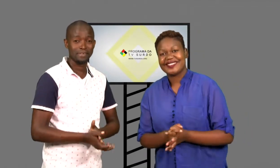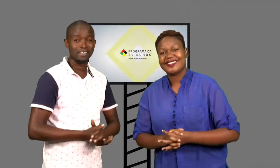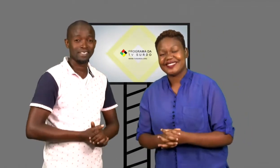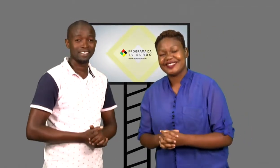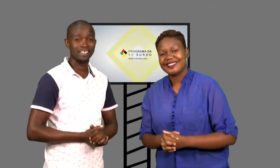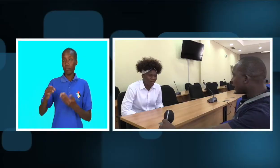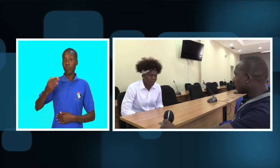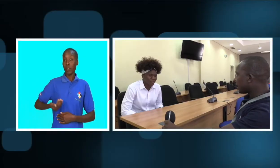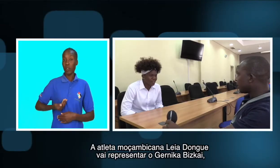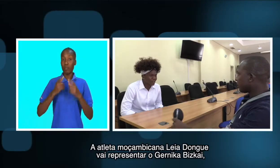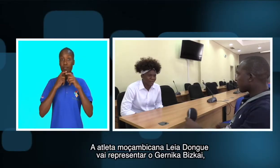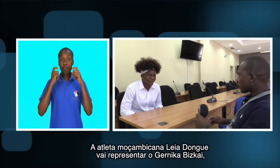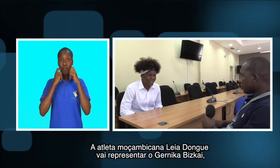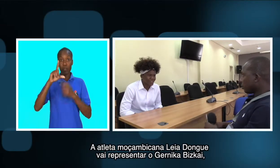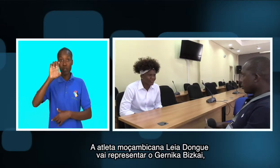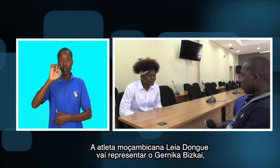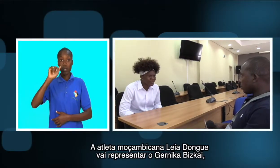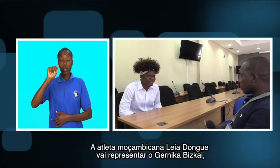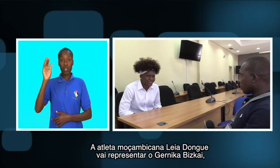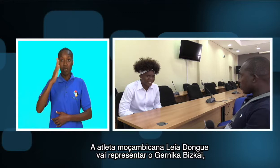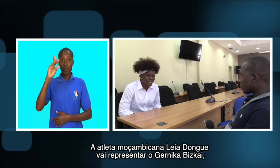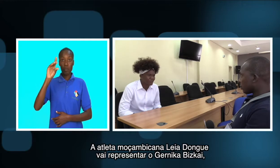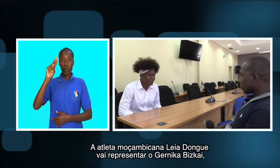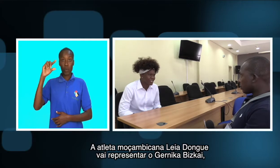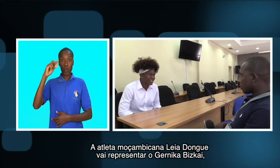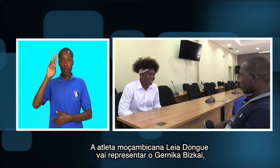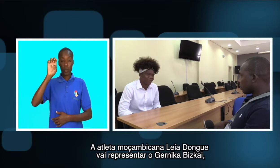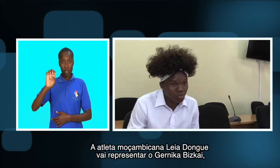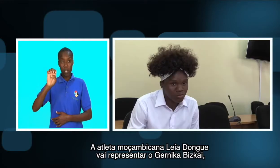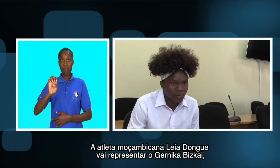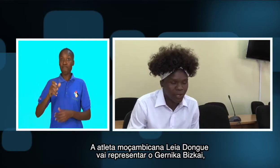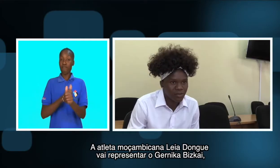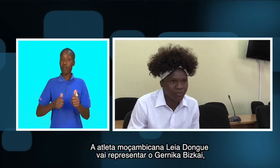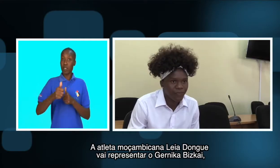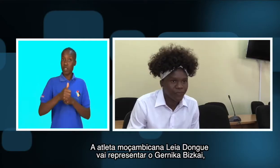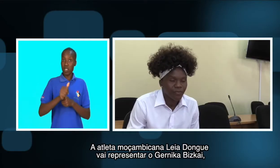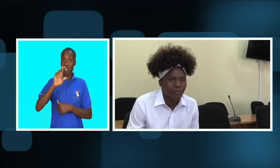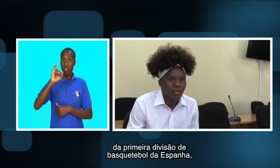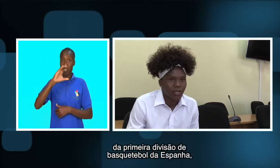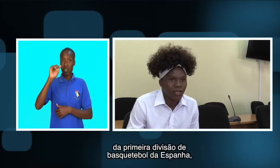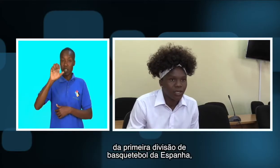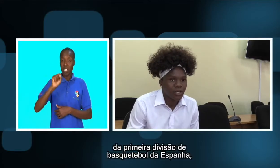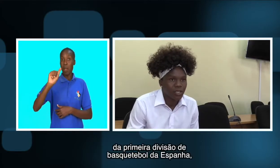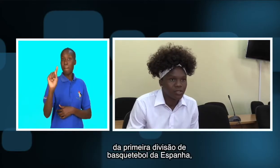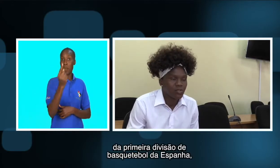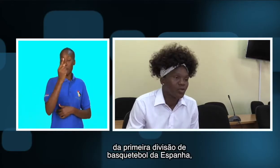A atleta moçambicana Lea Donk vai representar o Jernica Biscaya da primeira divisão de